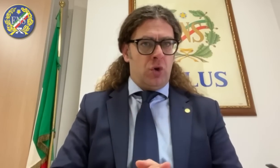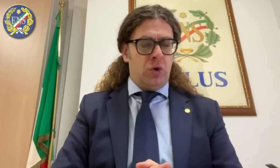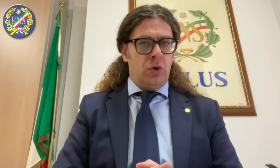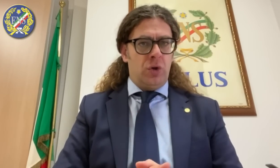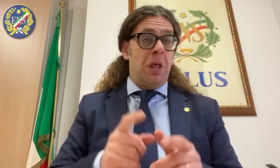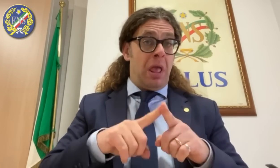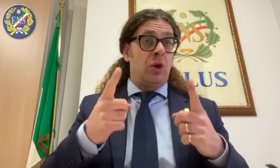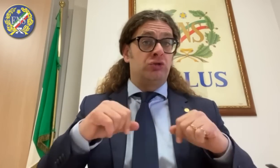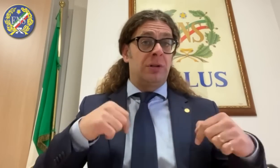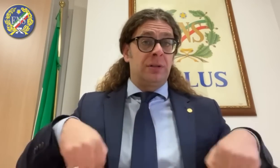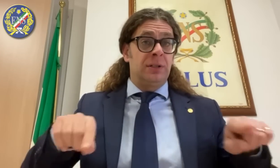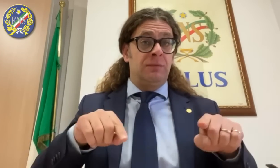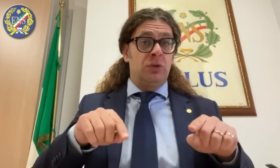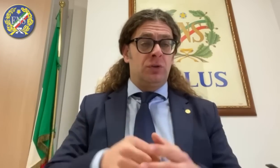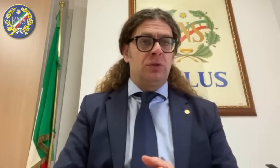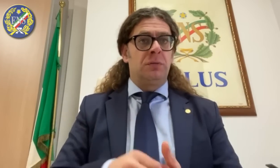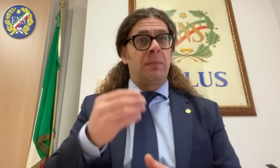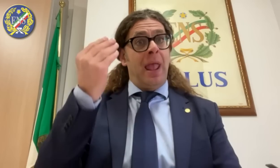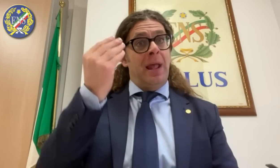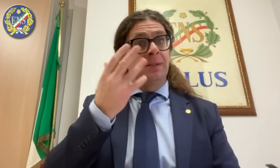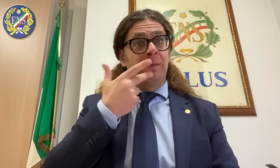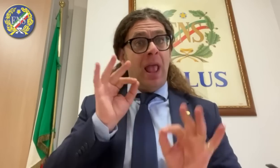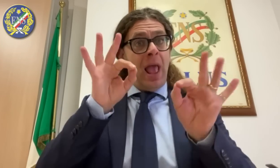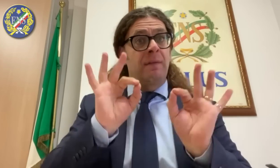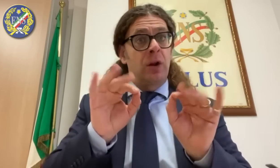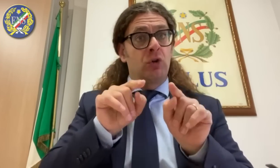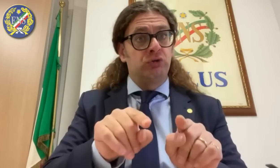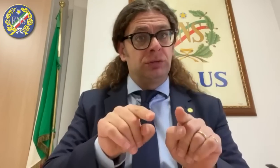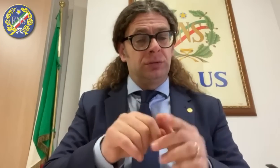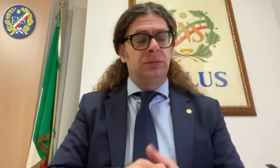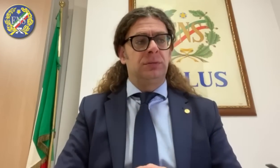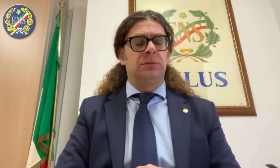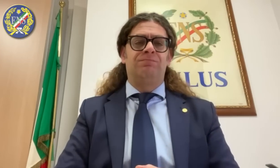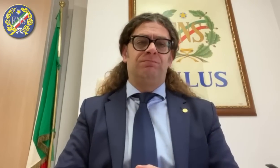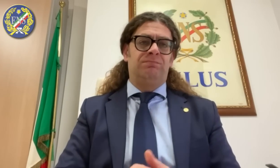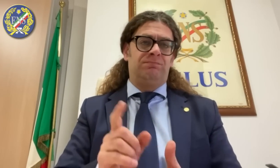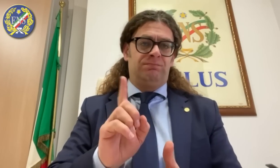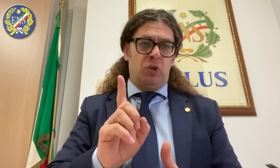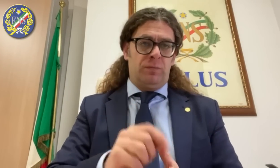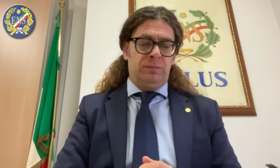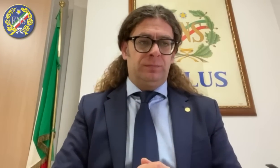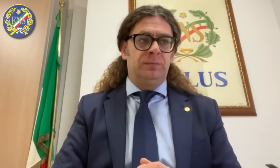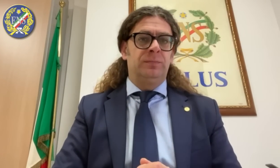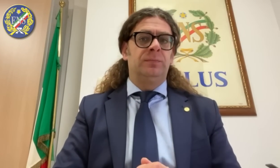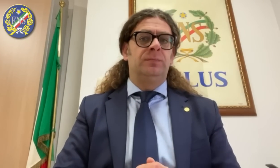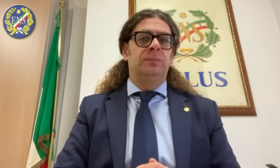incivile, nei miei confronti e nei confronti dei consiglieri direttivi. Io non credo che si debba arrivare a tanto.